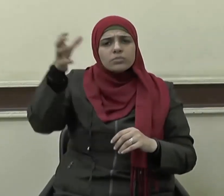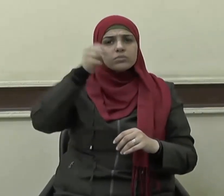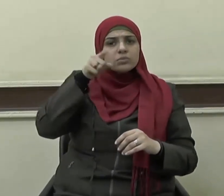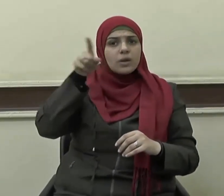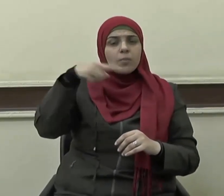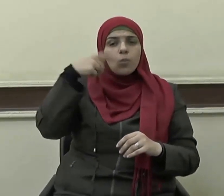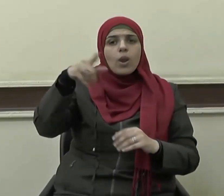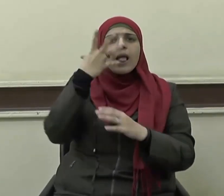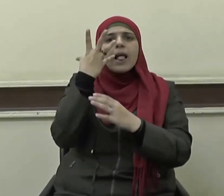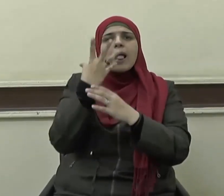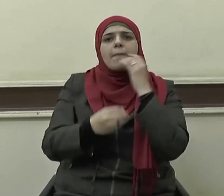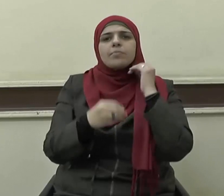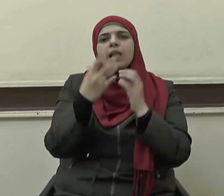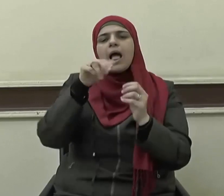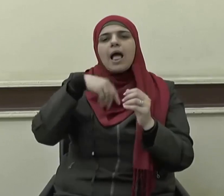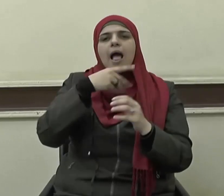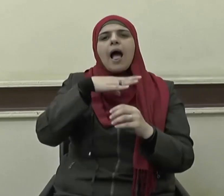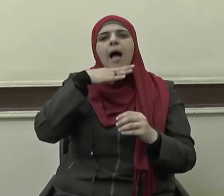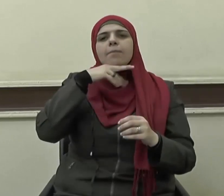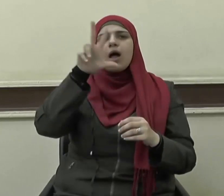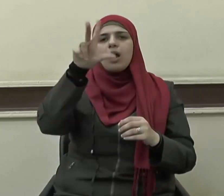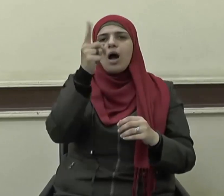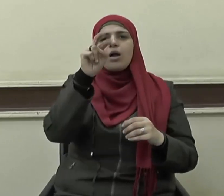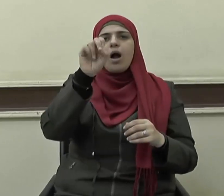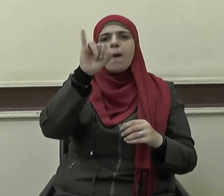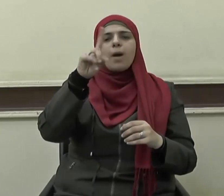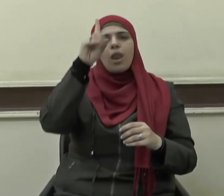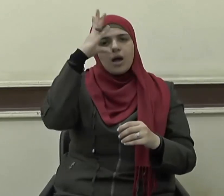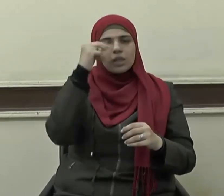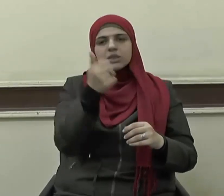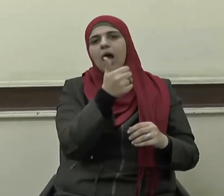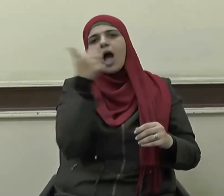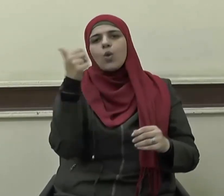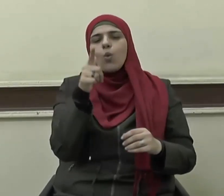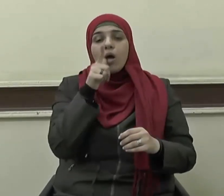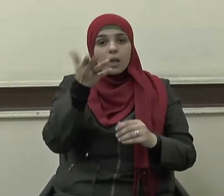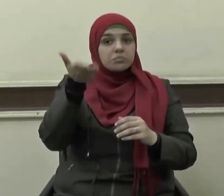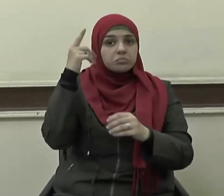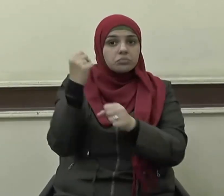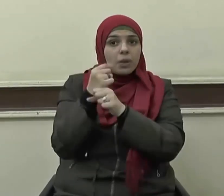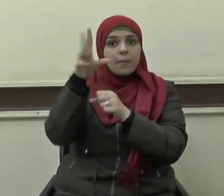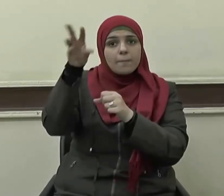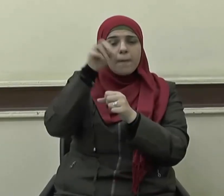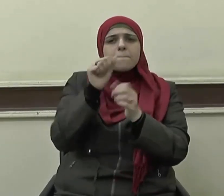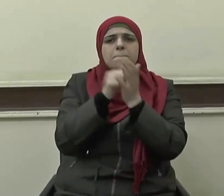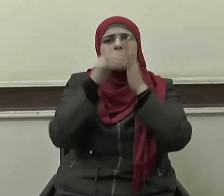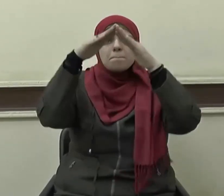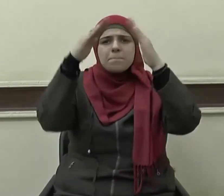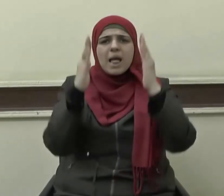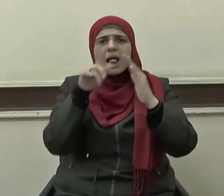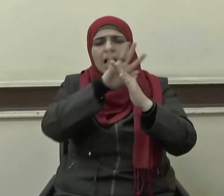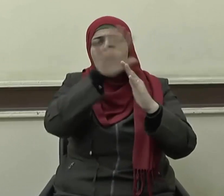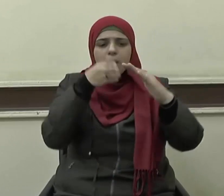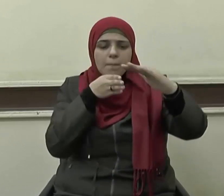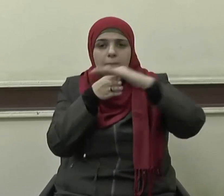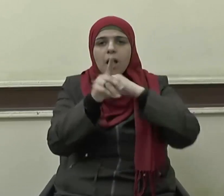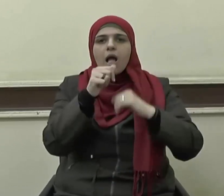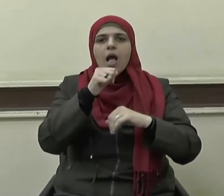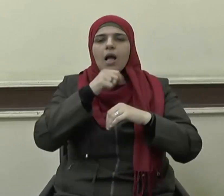ابن أب الأرقم رضي الله عنه الذي كان بيته مقرا آمنا للنبي صلى الله